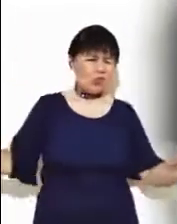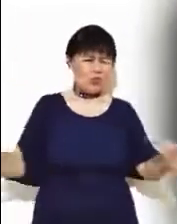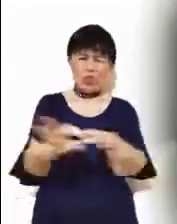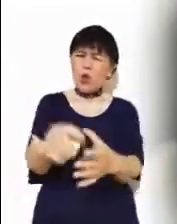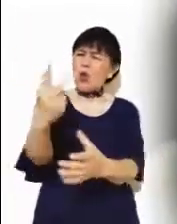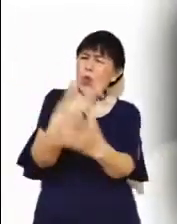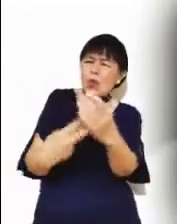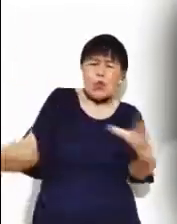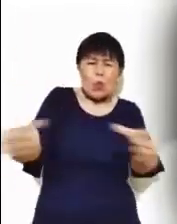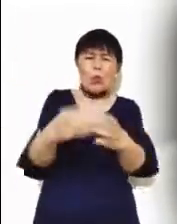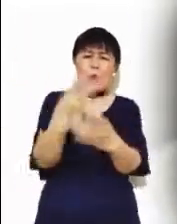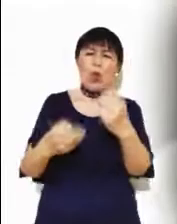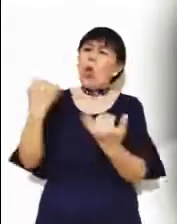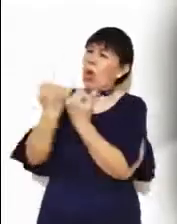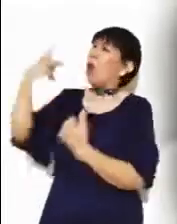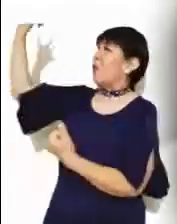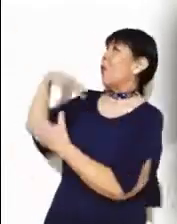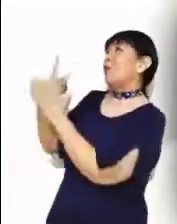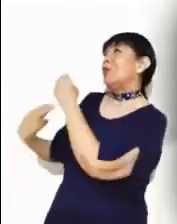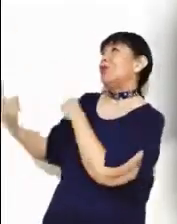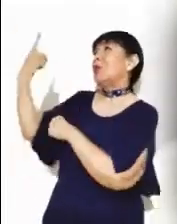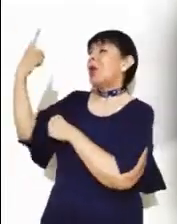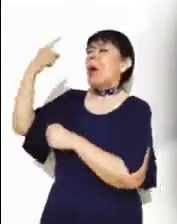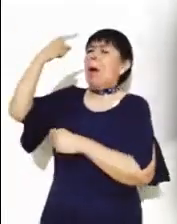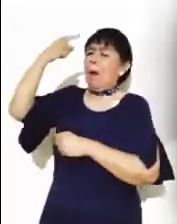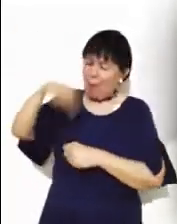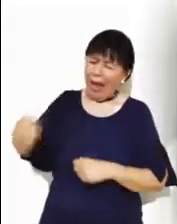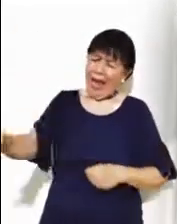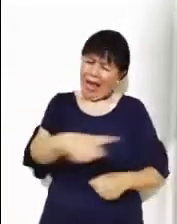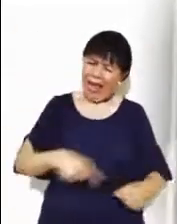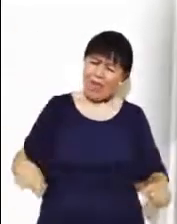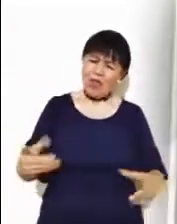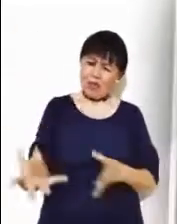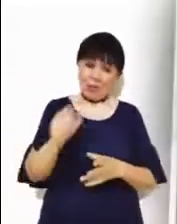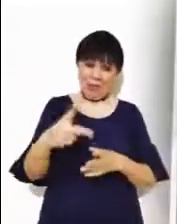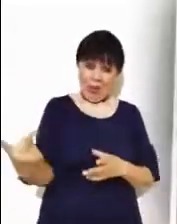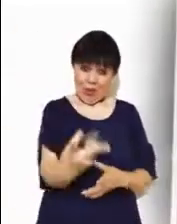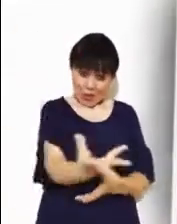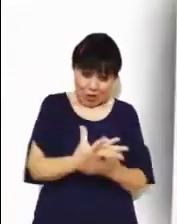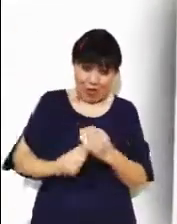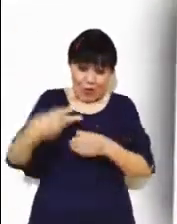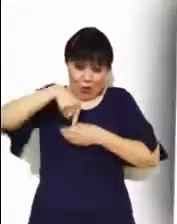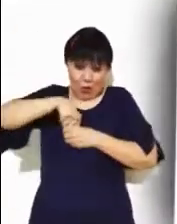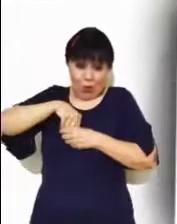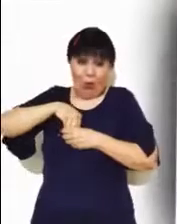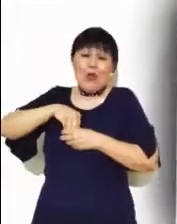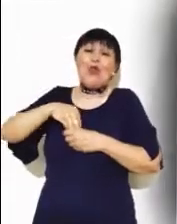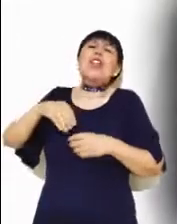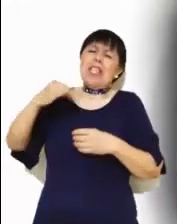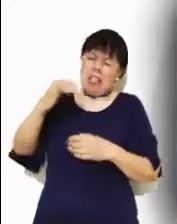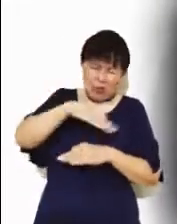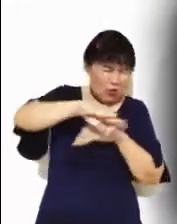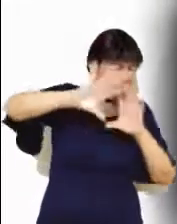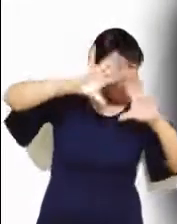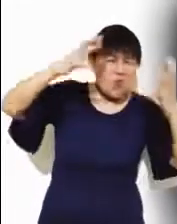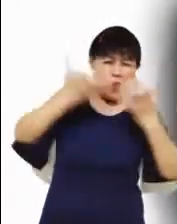uno como tú, Padre, en mí y yo en ti somos uno. A fin de que sean uno en nosotros y el mundo crea